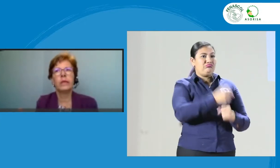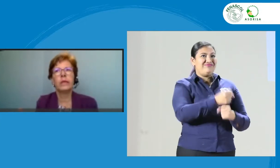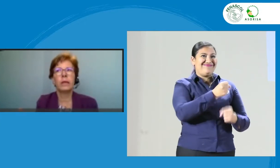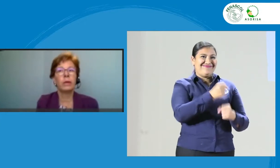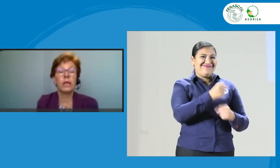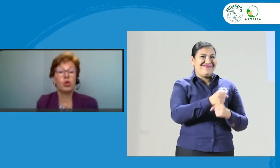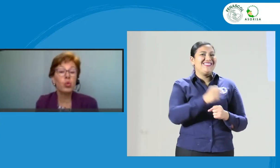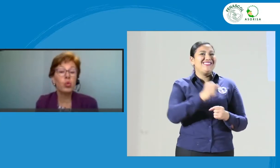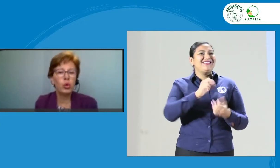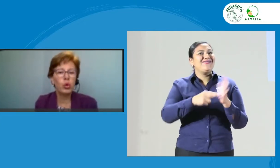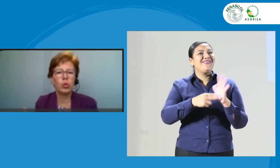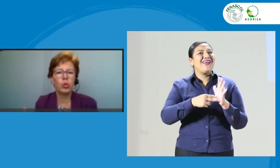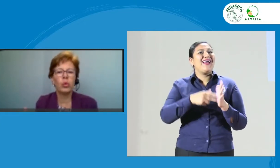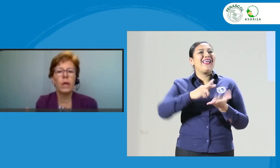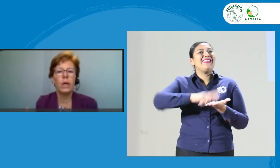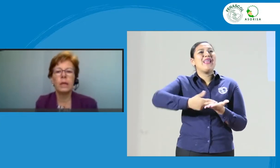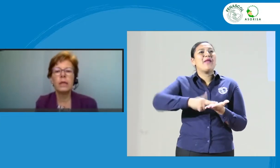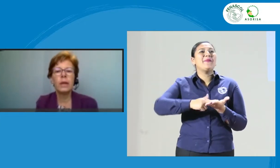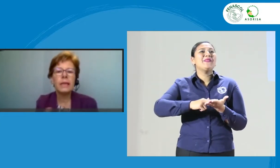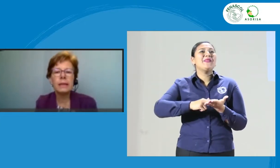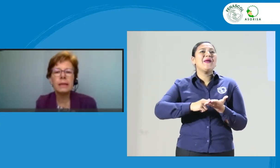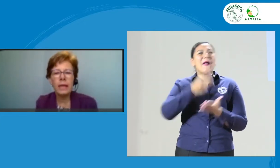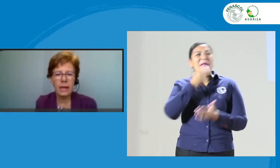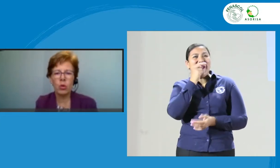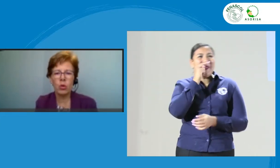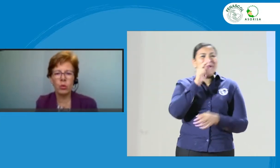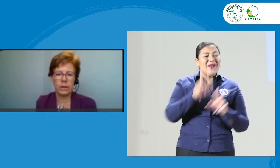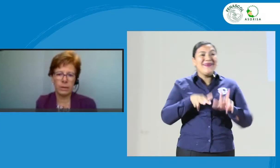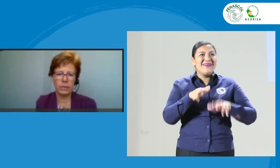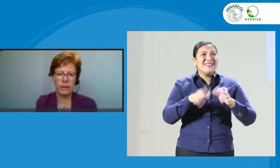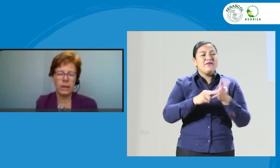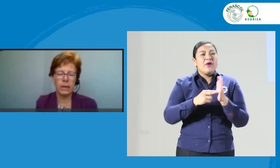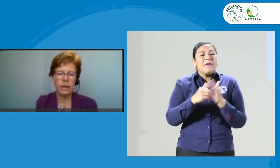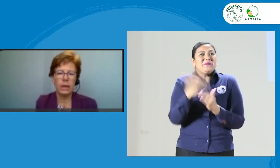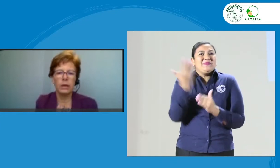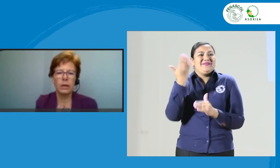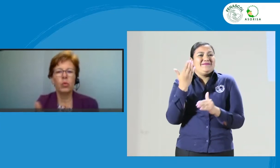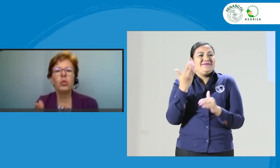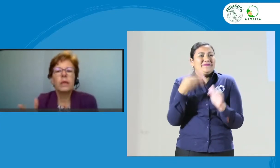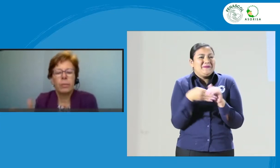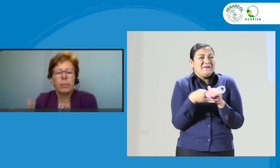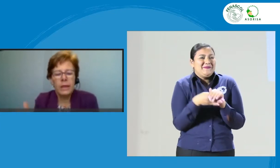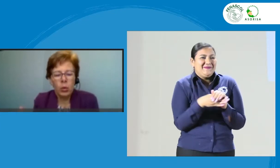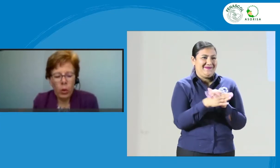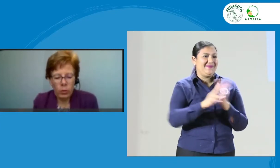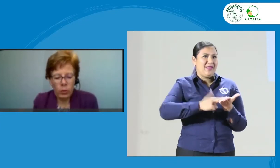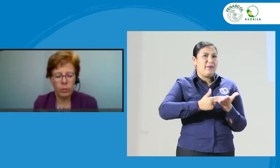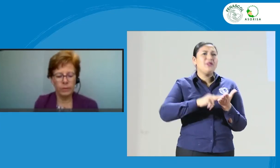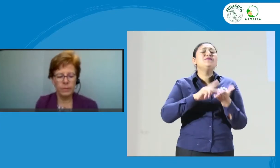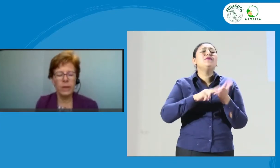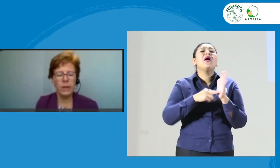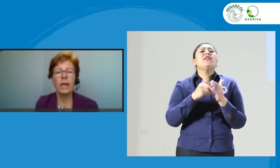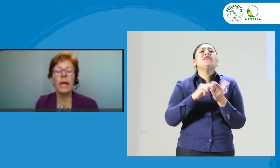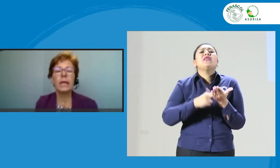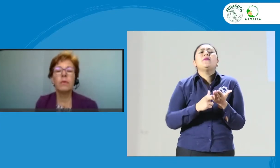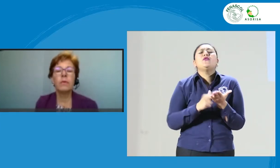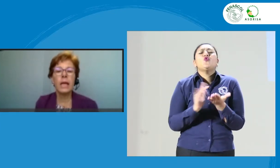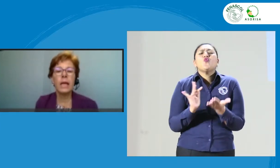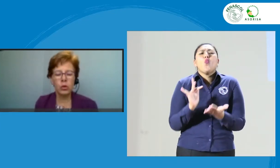intérprete junior o en un nivel de entrada como intérprete. El nivel alto